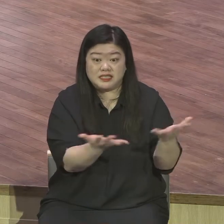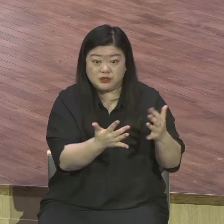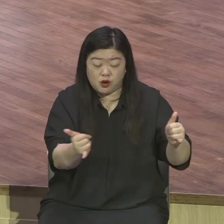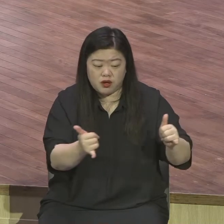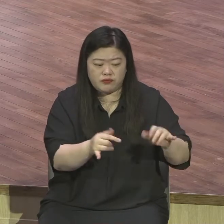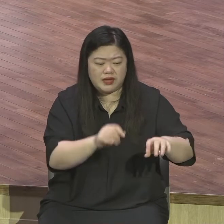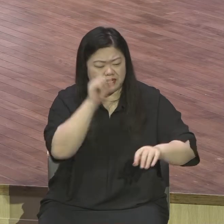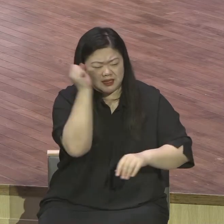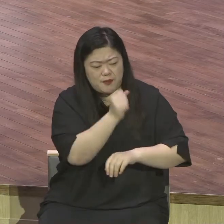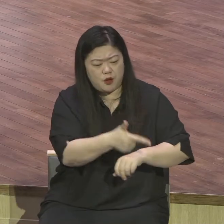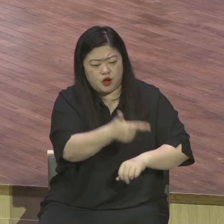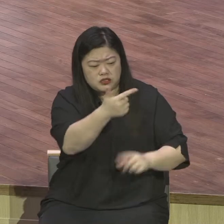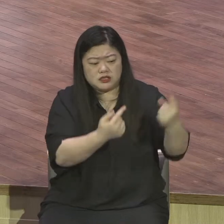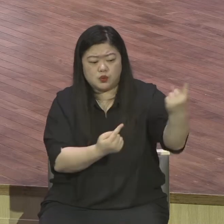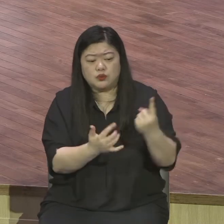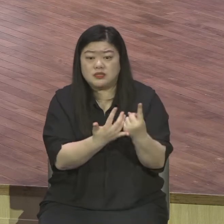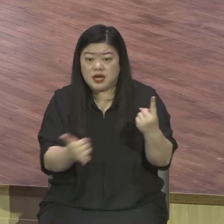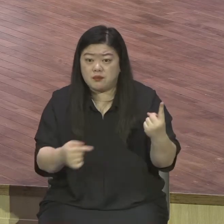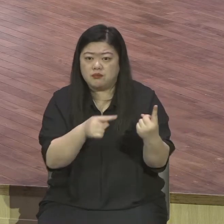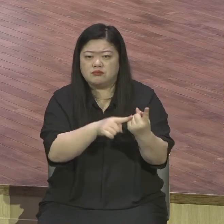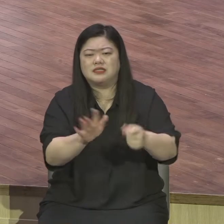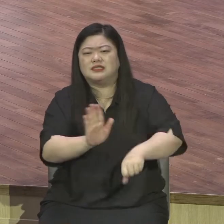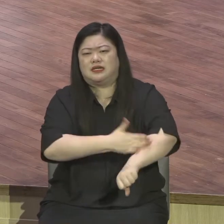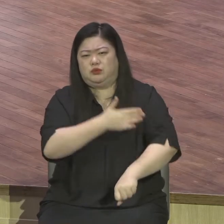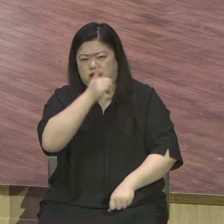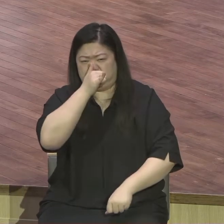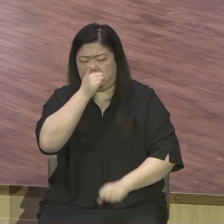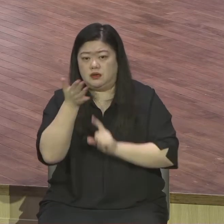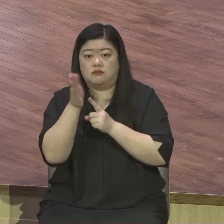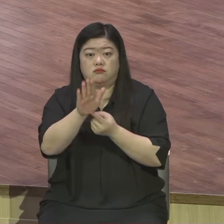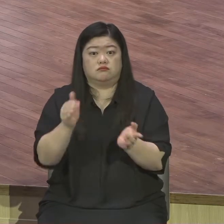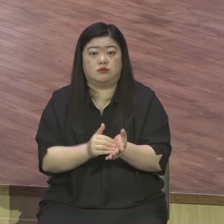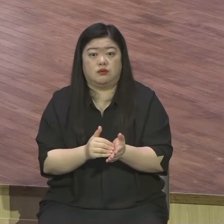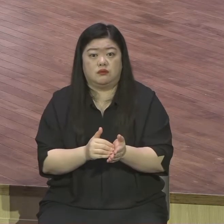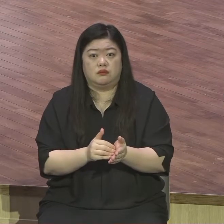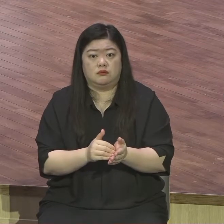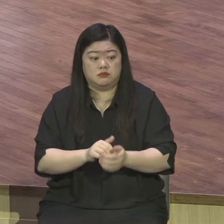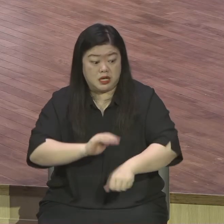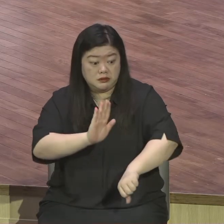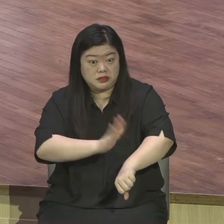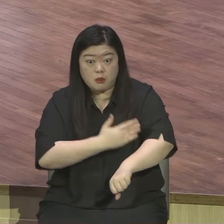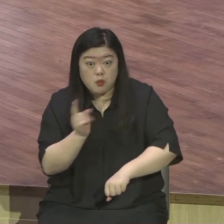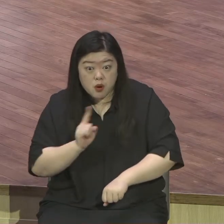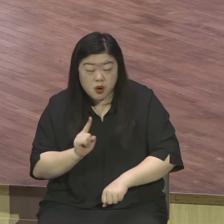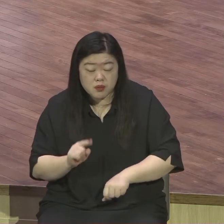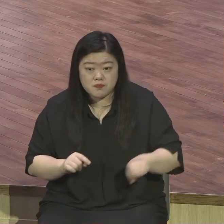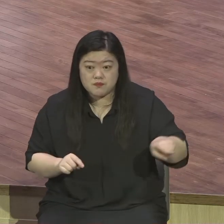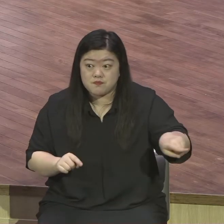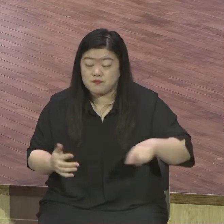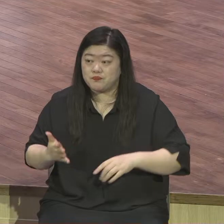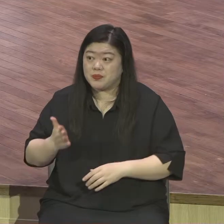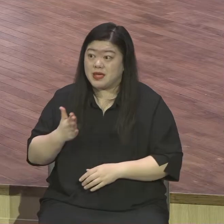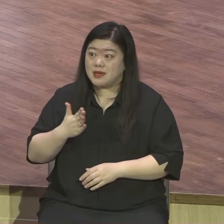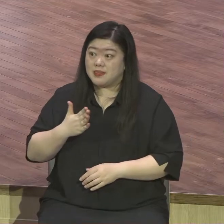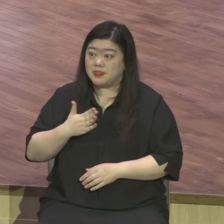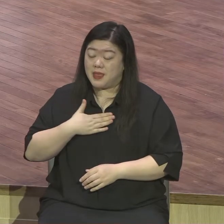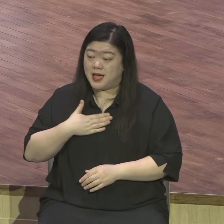하나님에게서 마땅히 무엇을 받을 것이 있다라고 생각하는 채권적 의식이었다 그랬어요